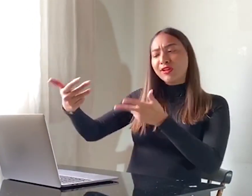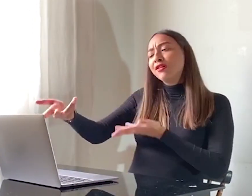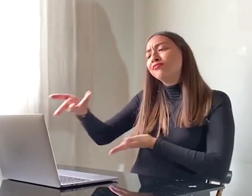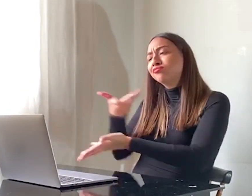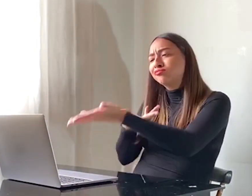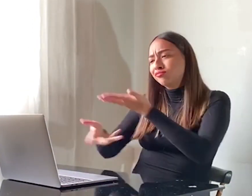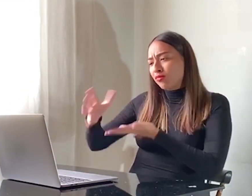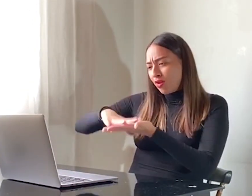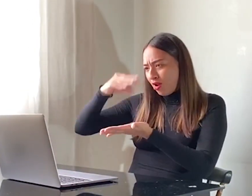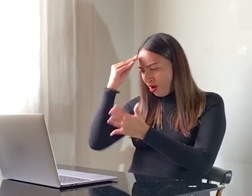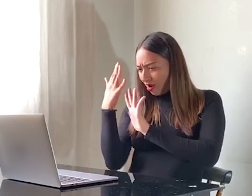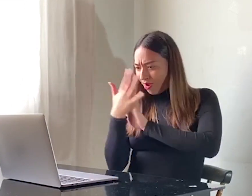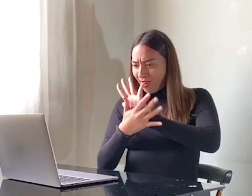través de las herramientas digitales.